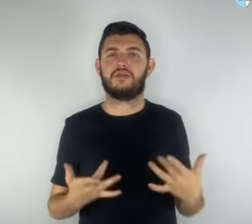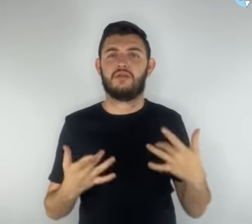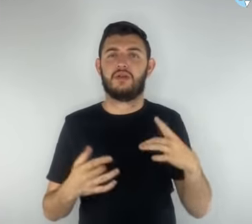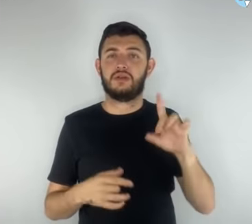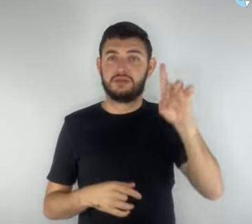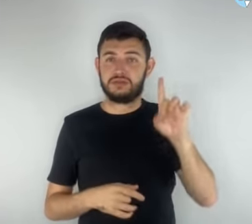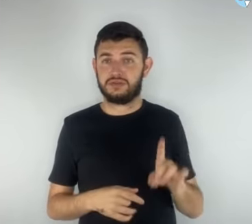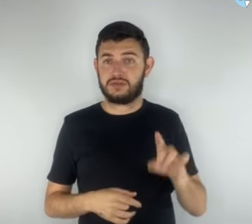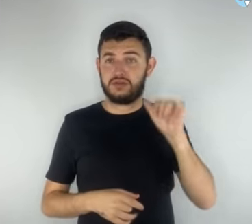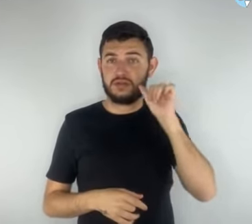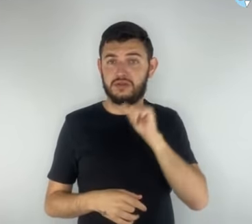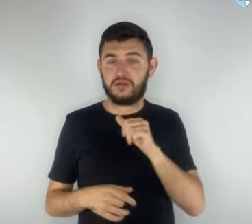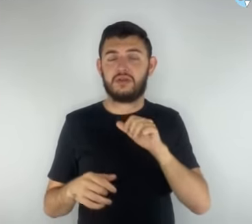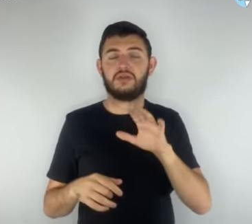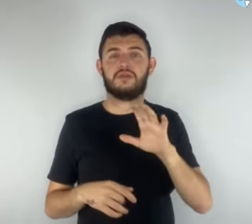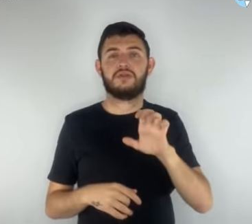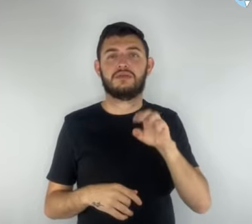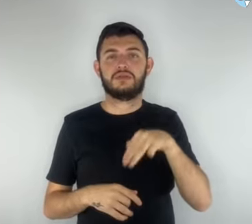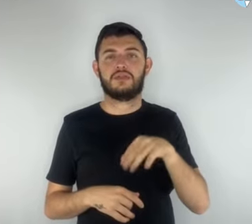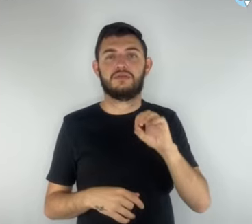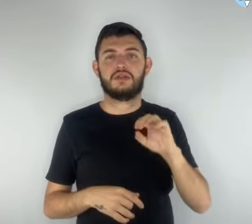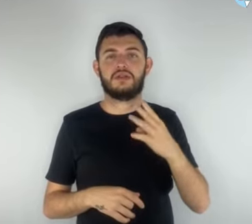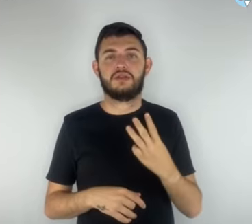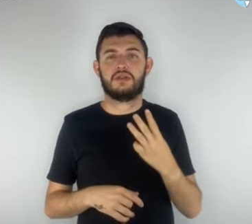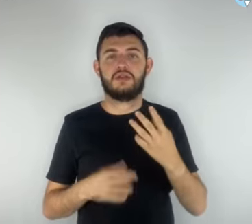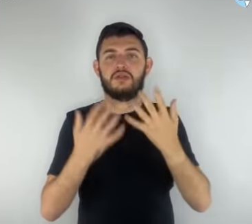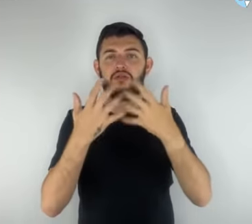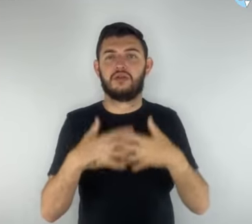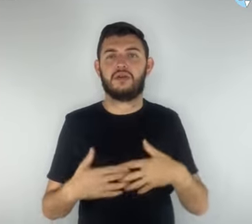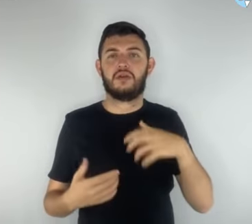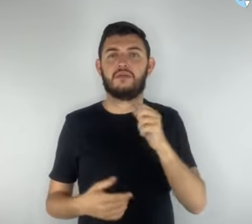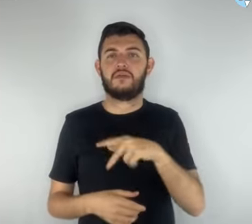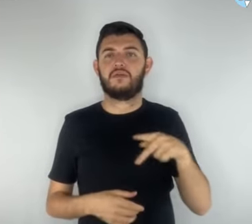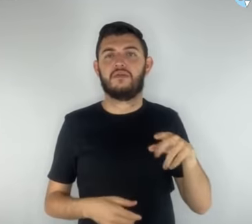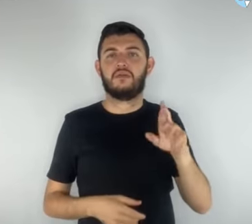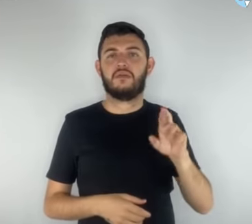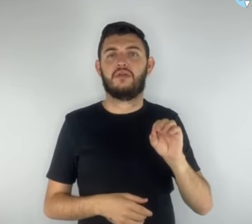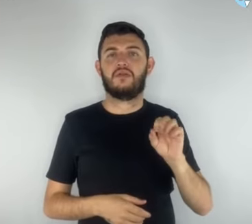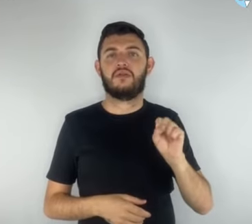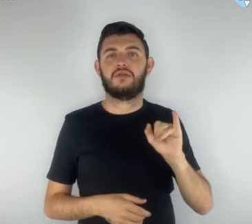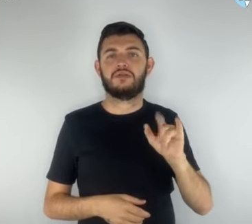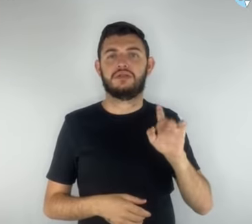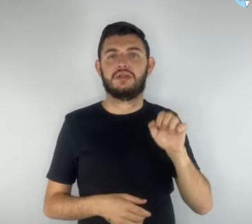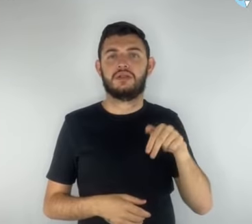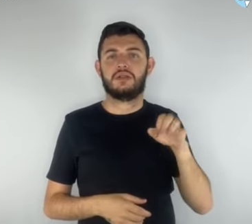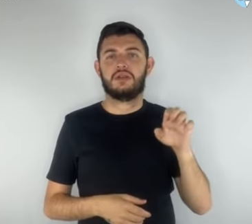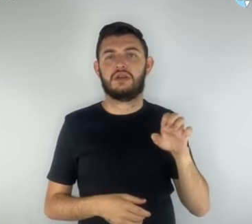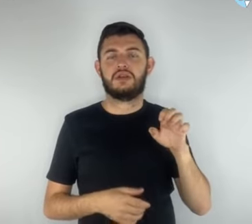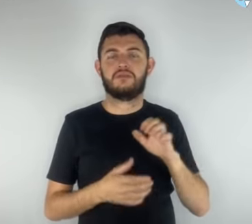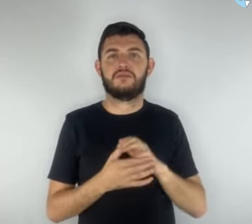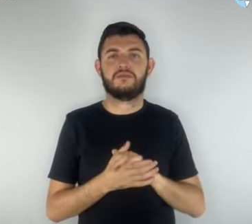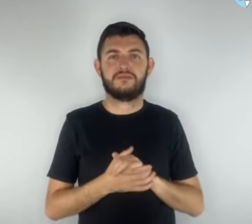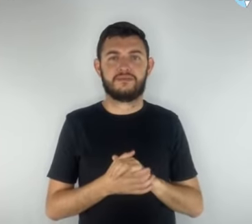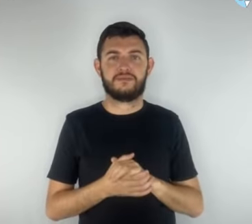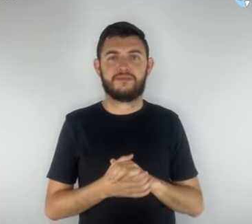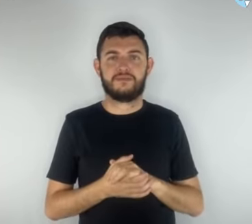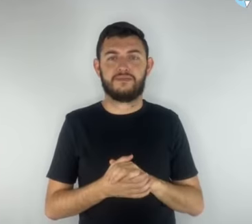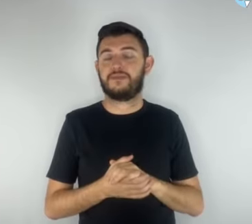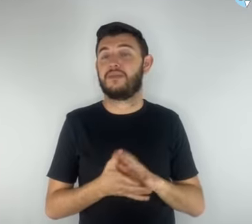Ensino Médio 3 do Gama, a professora Rosilene Nóbrega. Na falta dos boletins, a diretora,